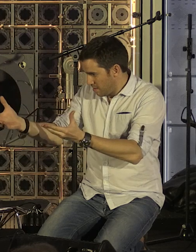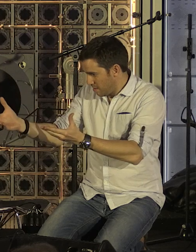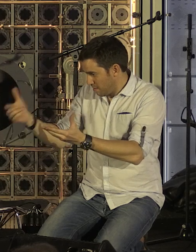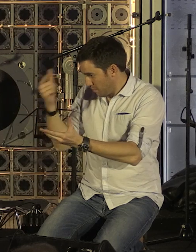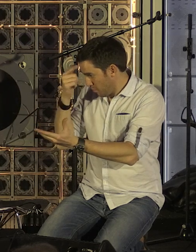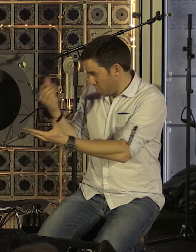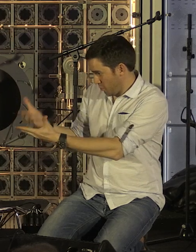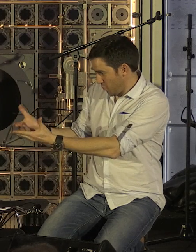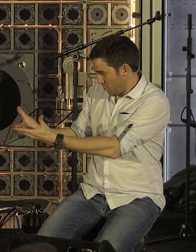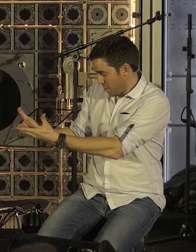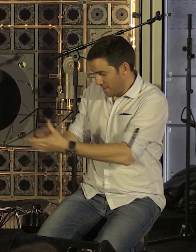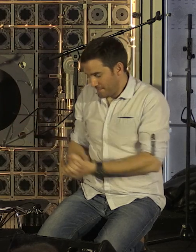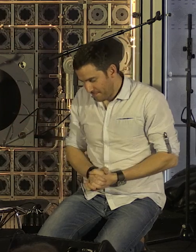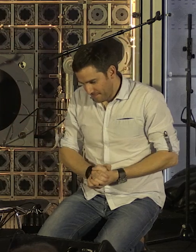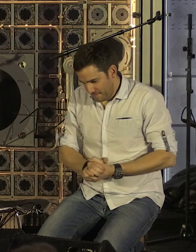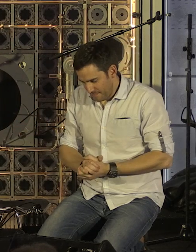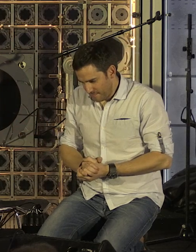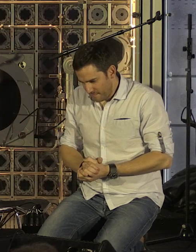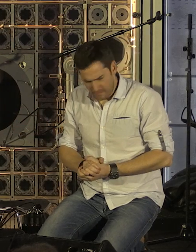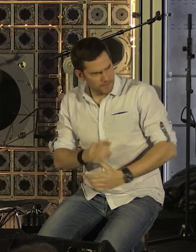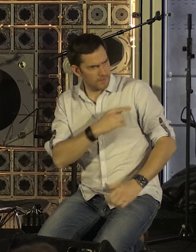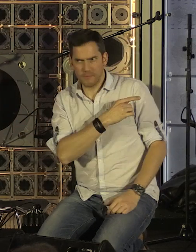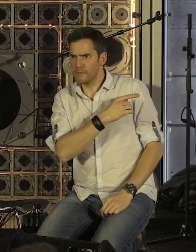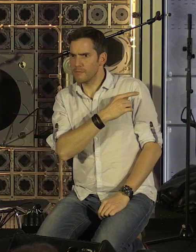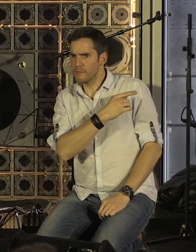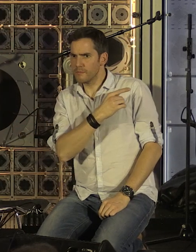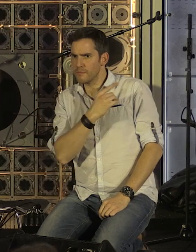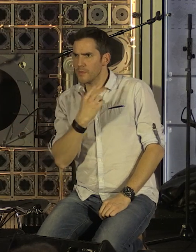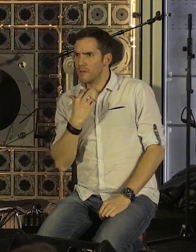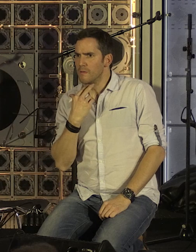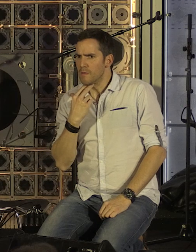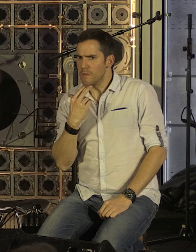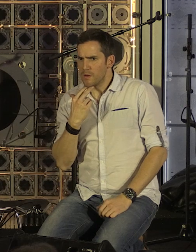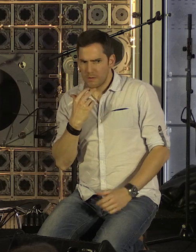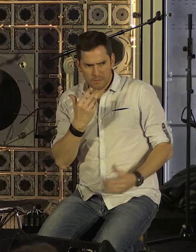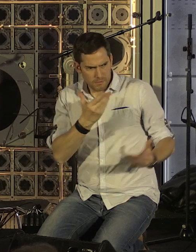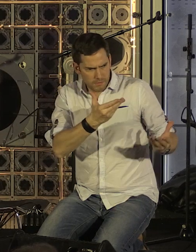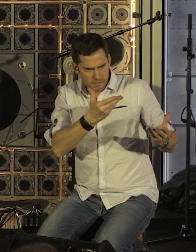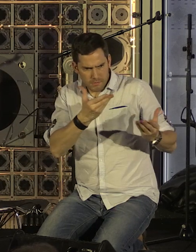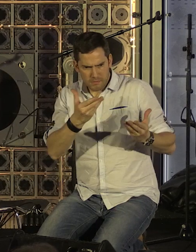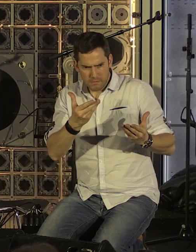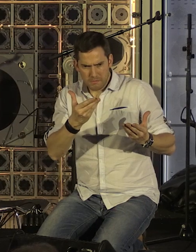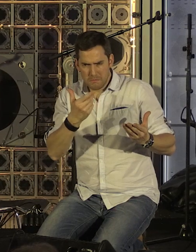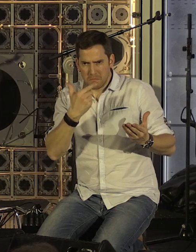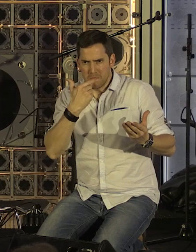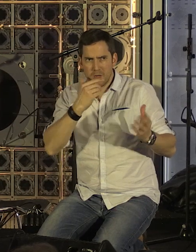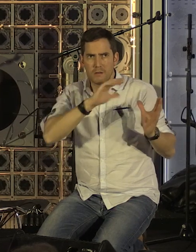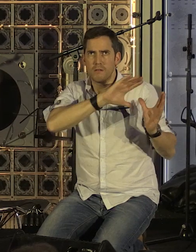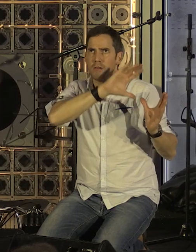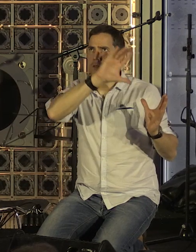Alors, avec sa voix, mon père prend et caresse la voûte céleste. Le soleil en feu de